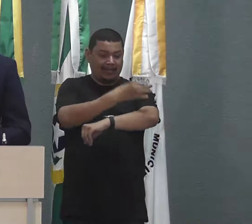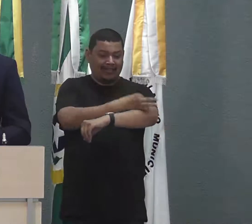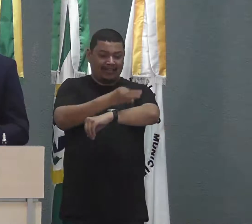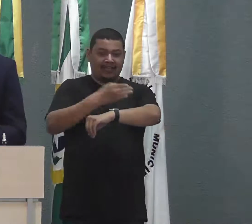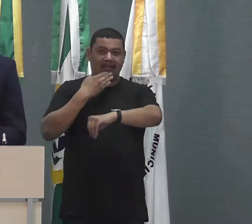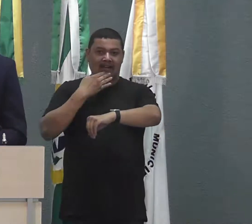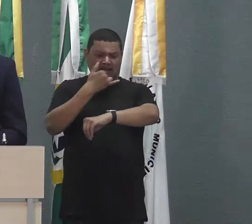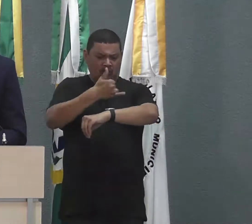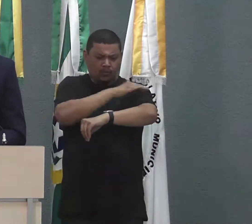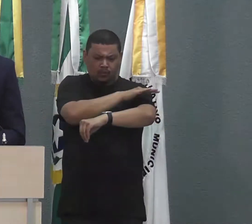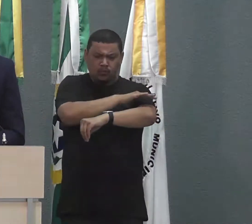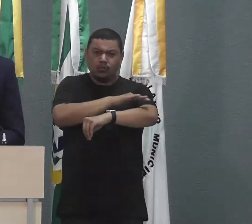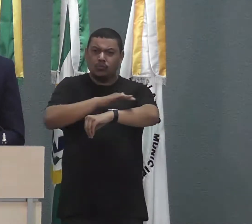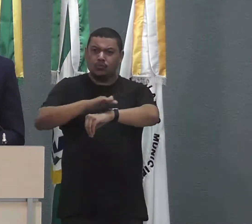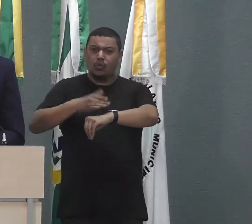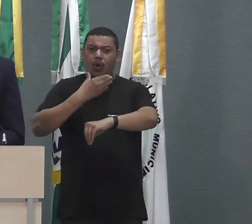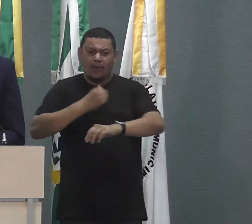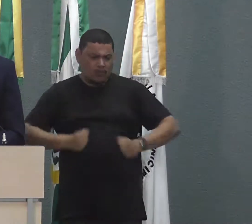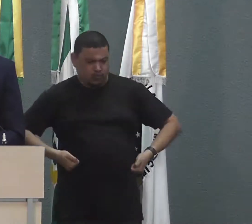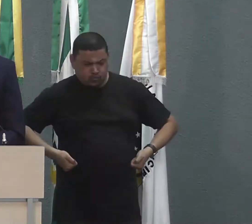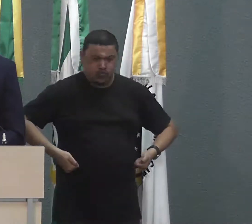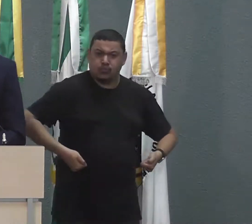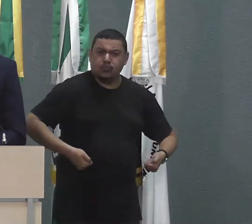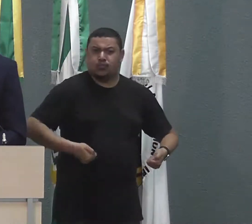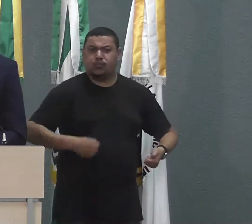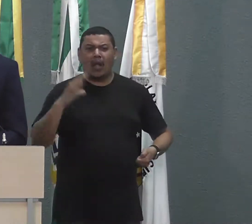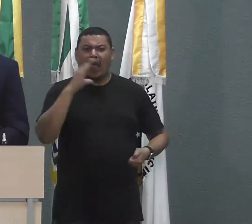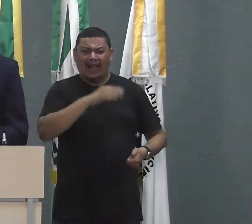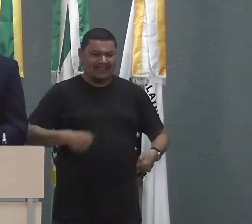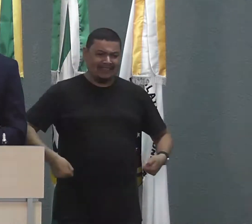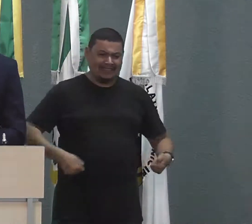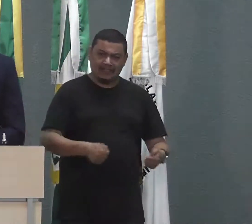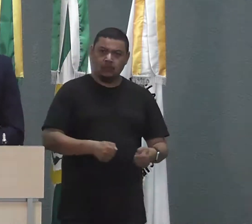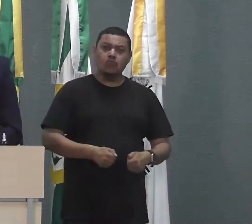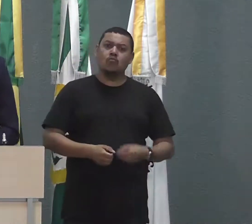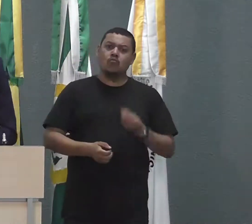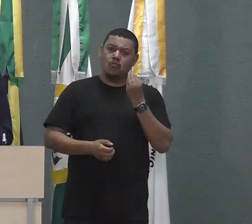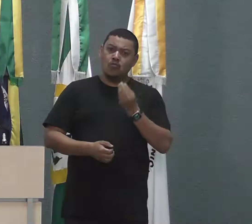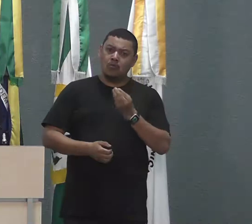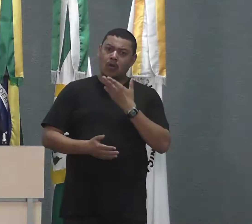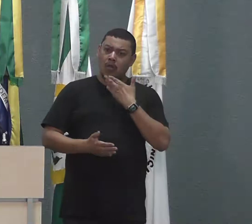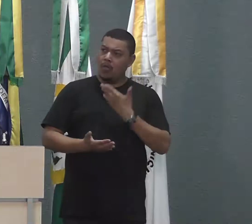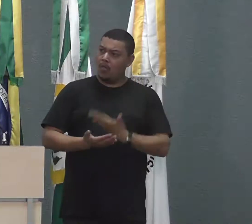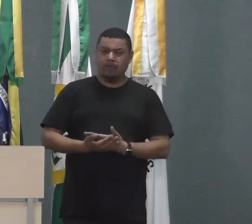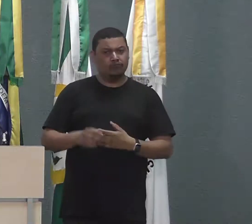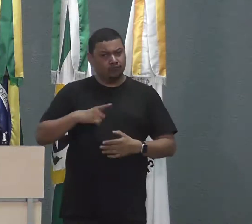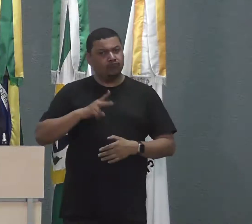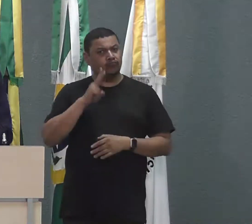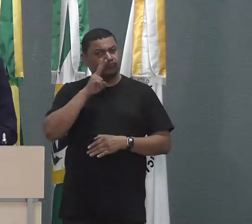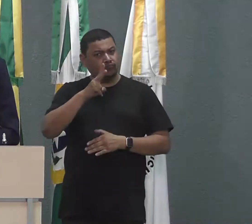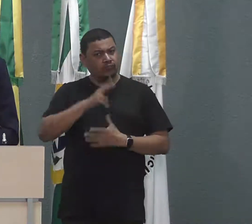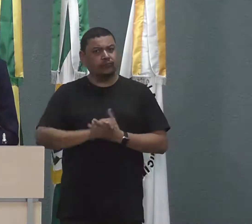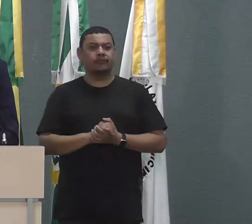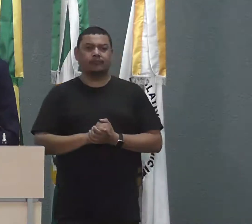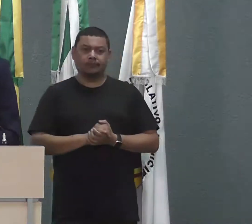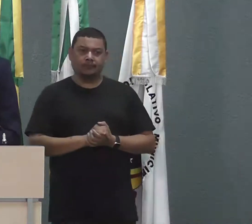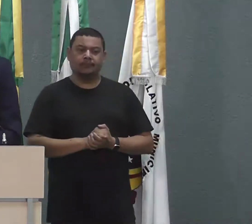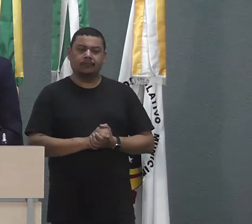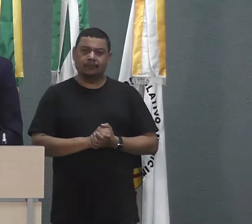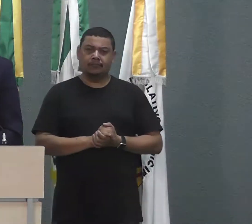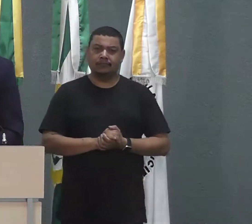Luiz com a carriola carregando aquela massa quente de asfalto, pensa num camarada que tem energia, o homem tem,